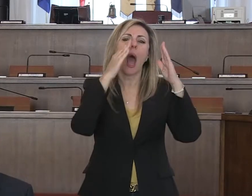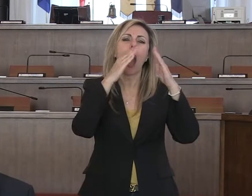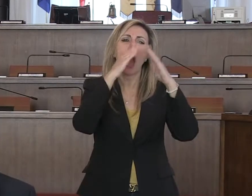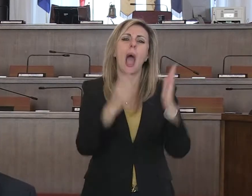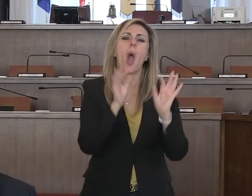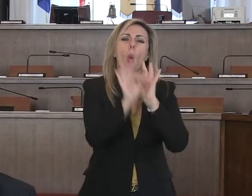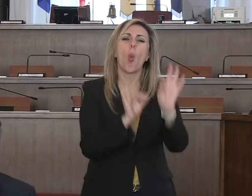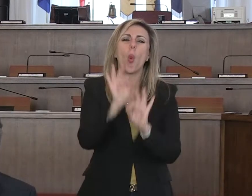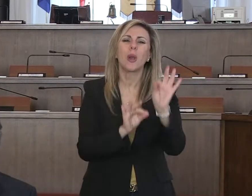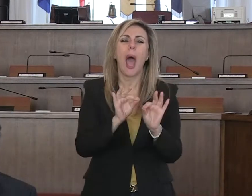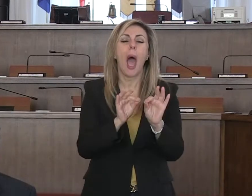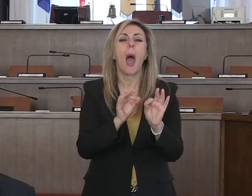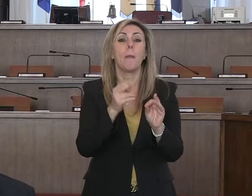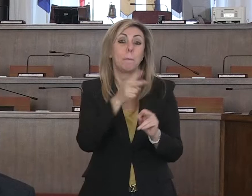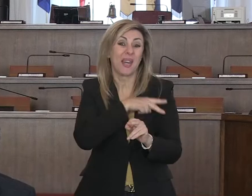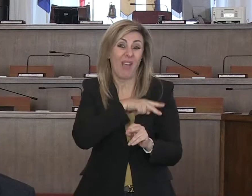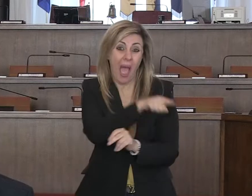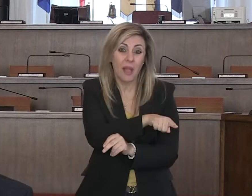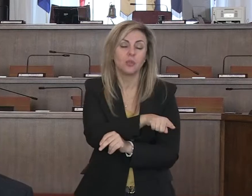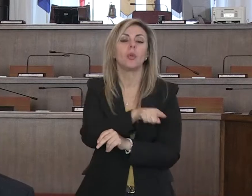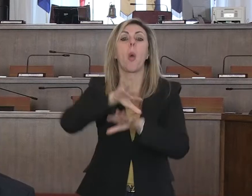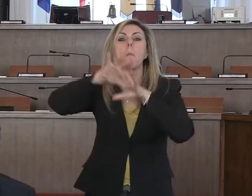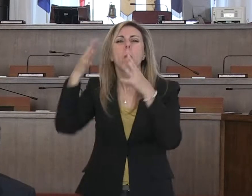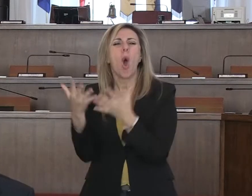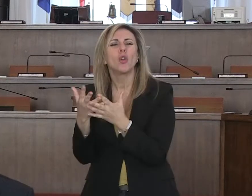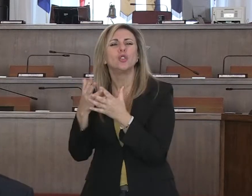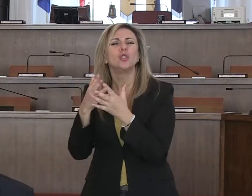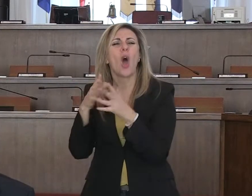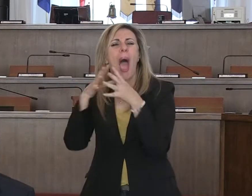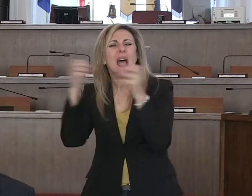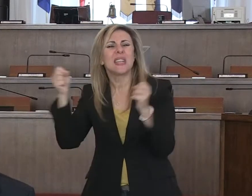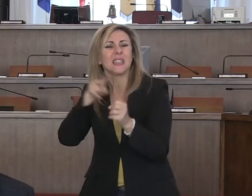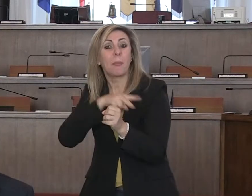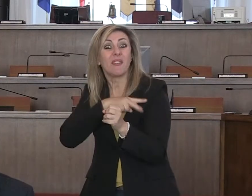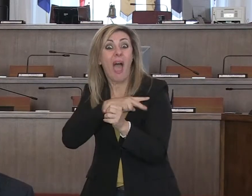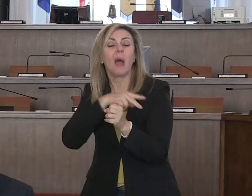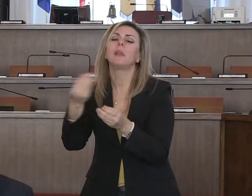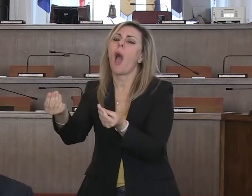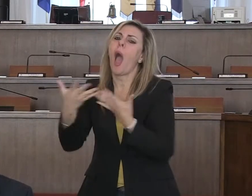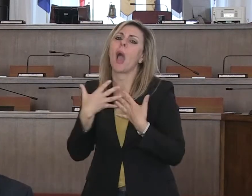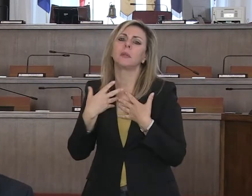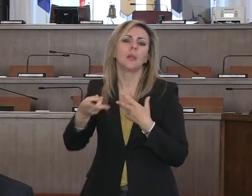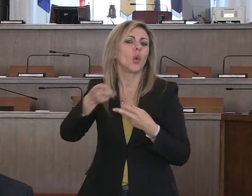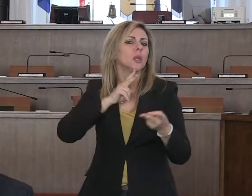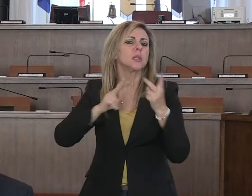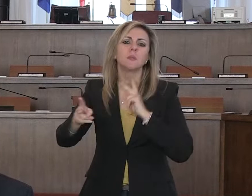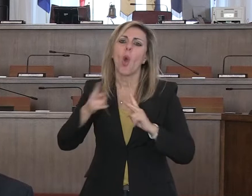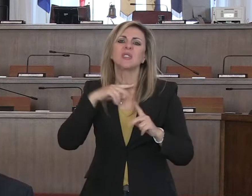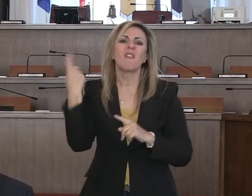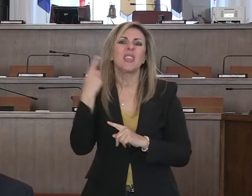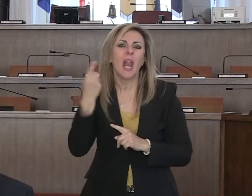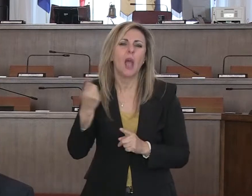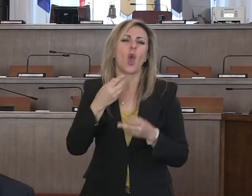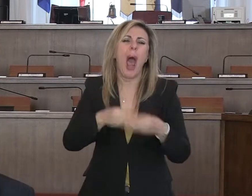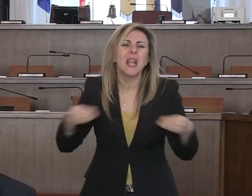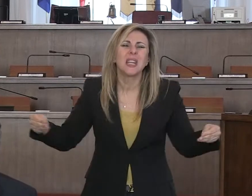della sanità privata che senza battere ciglio a semplice richiesta ha fornito tutti i propri ventilatori e tutte le